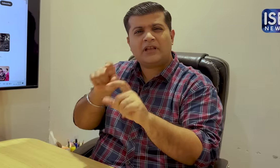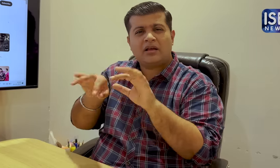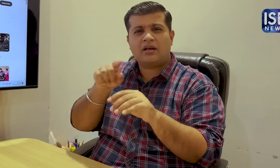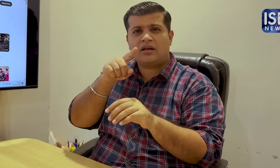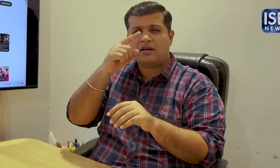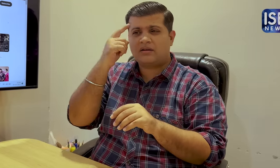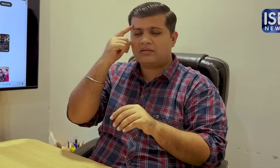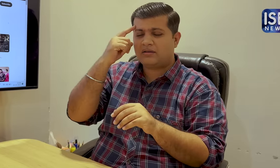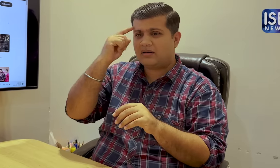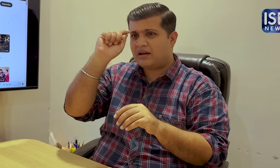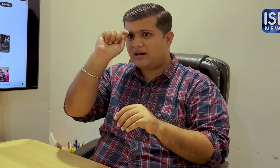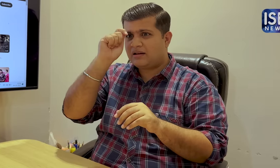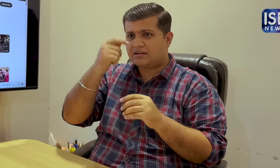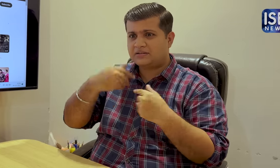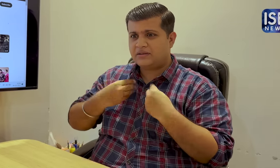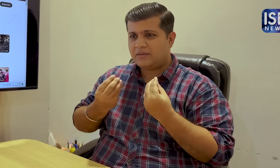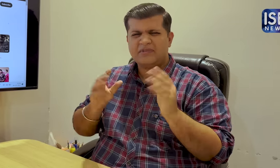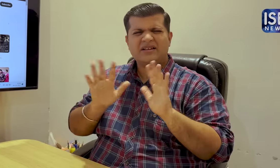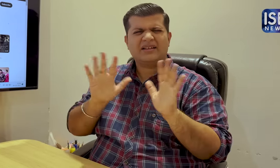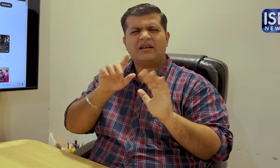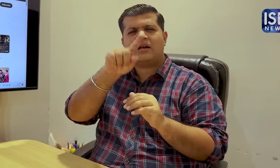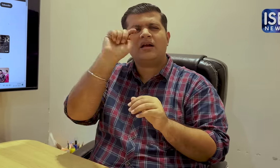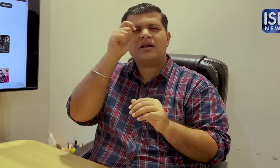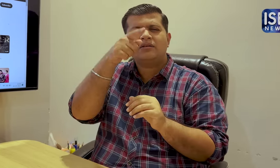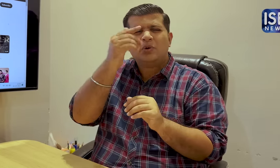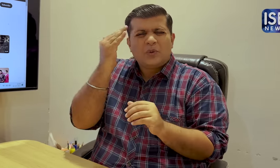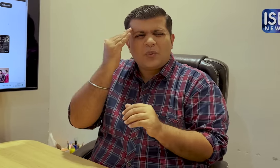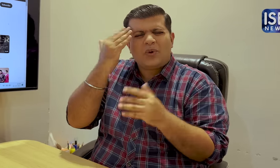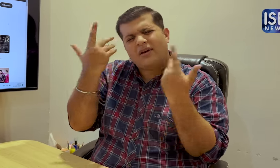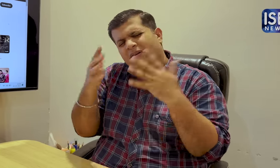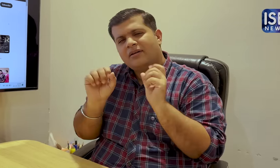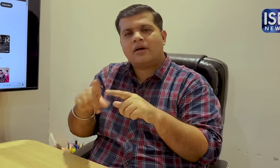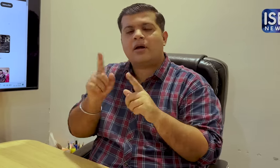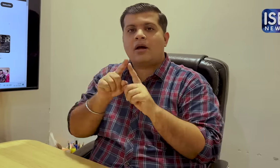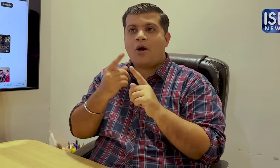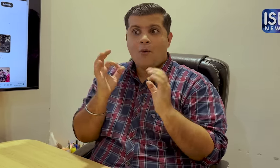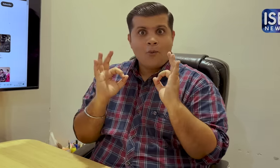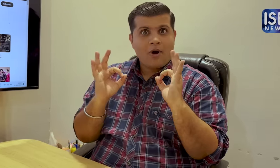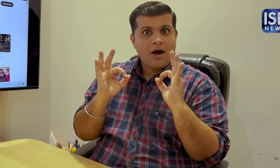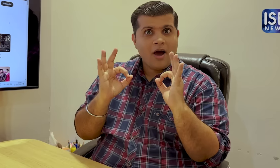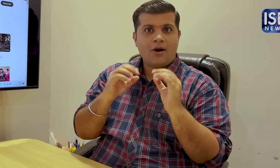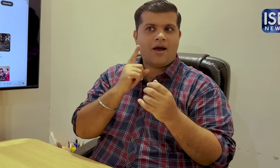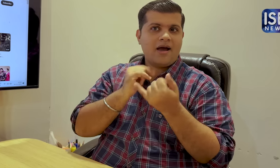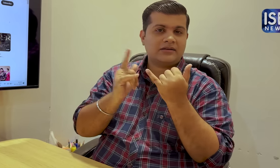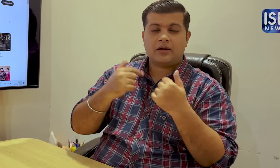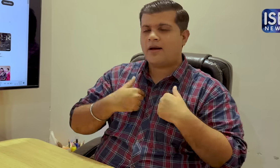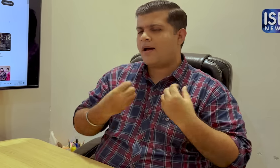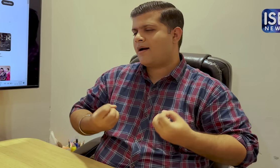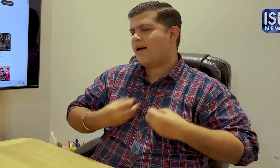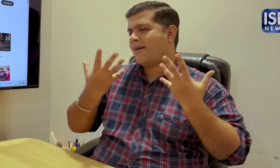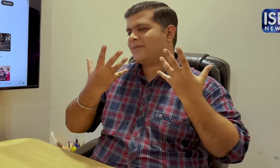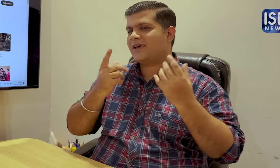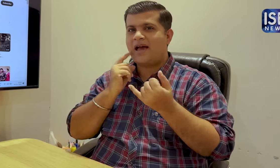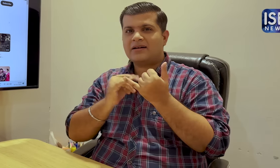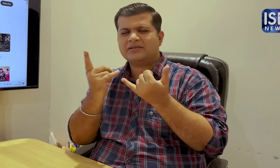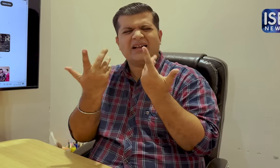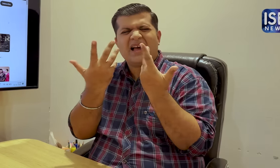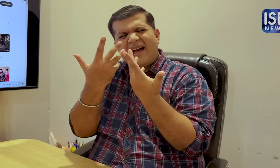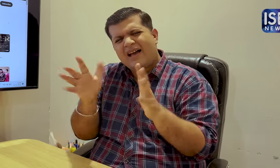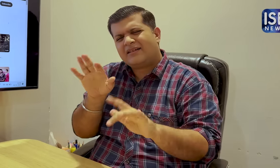कमेंट्स डाले अगर आपकी इंगलिश अच्छी नहीं है तो चिंता ना करे आप पस लिख सकते हैं वा, ISL मैं खुश हुआ या कुछ और